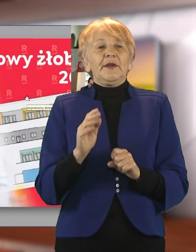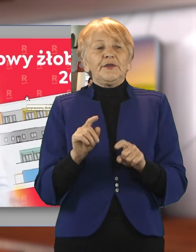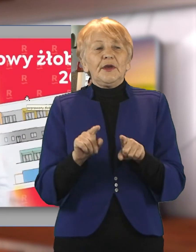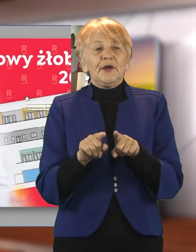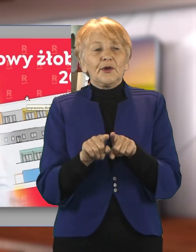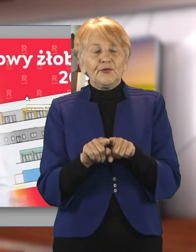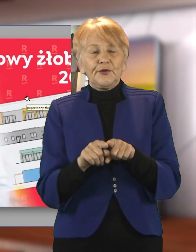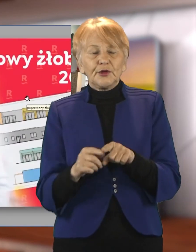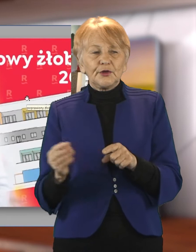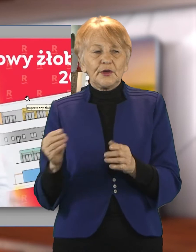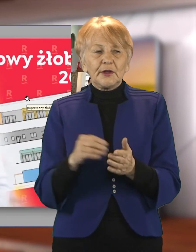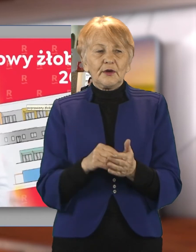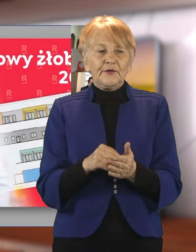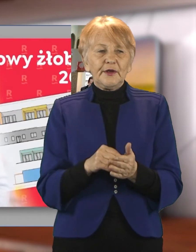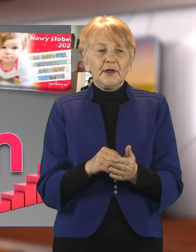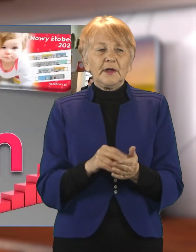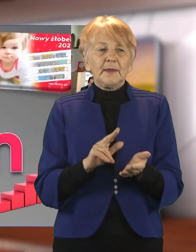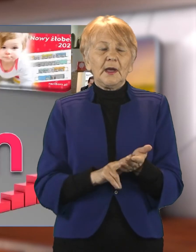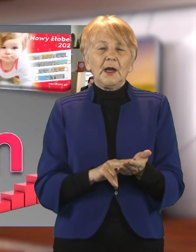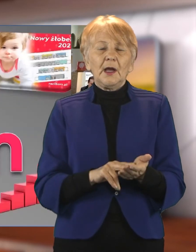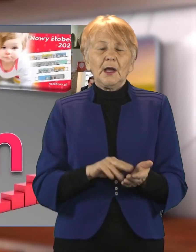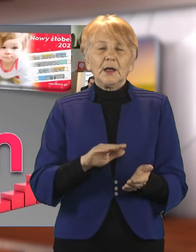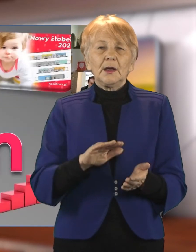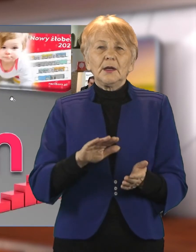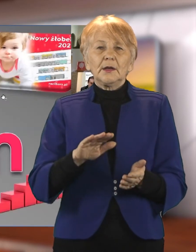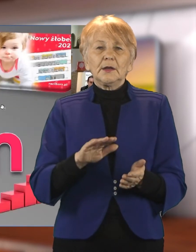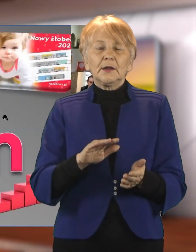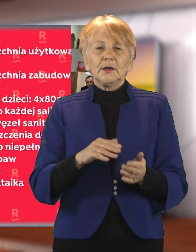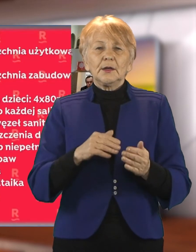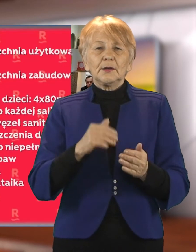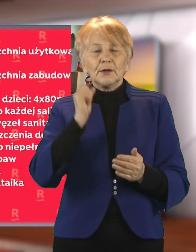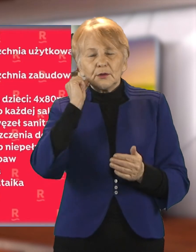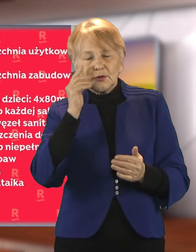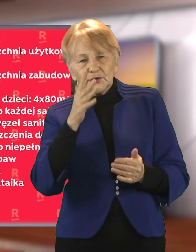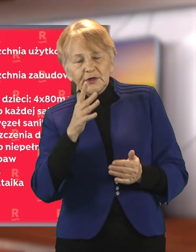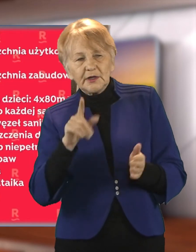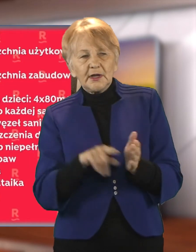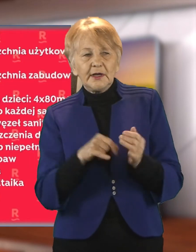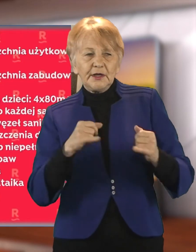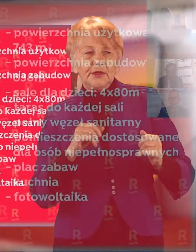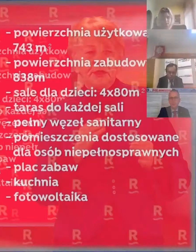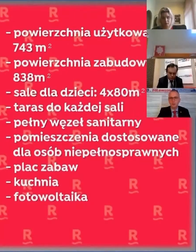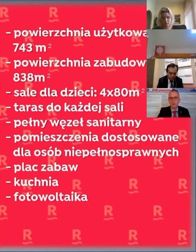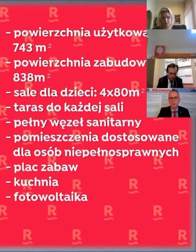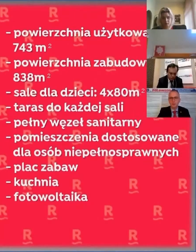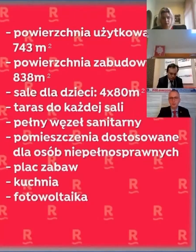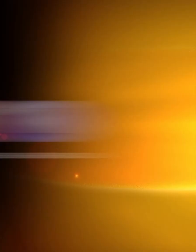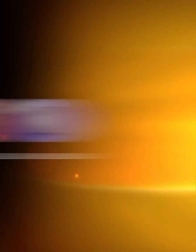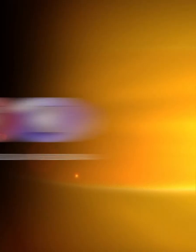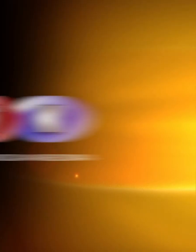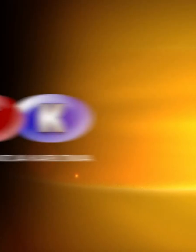prowadzących tzw. punkty opieki dziennej. Obecnie wysokość dofinansowania dla małych Radziborzan w takiej placówce wynosi 500 zł.